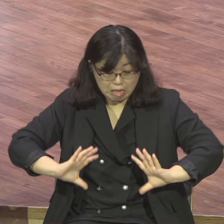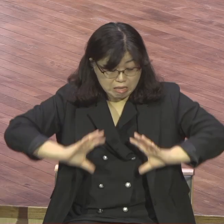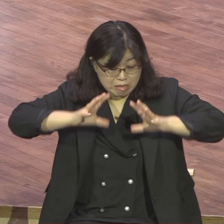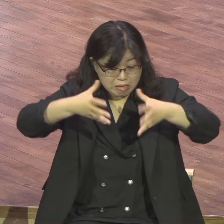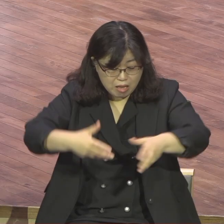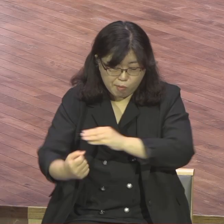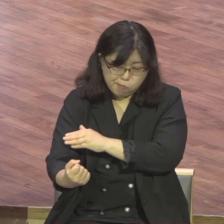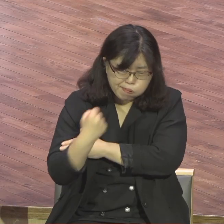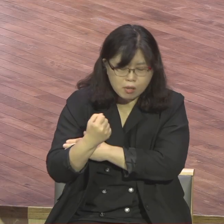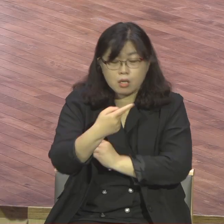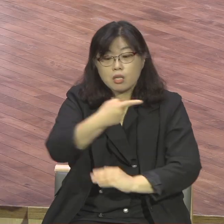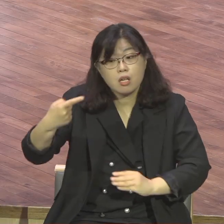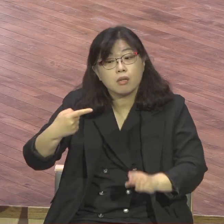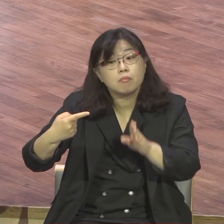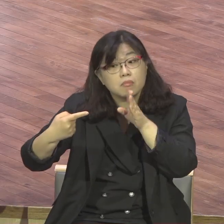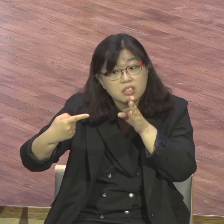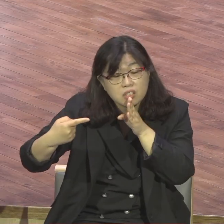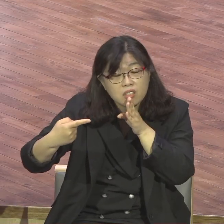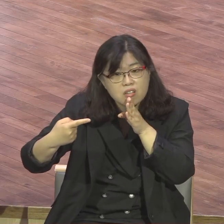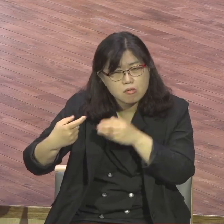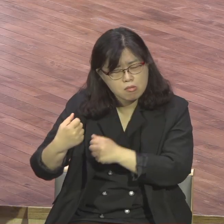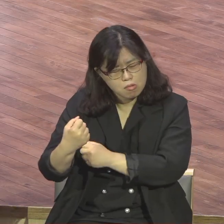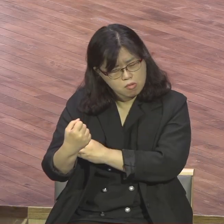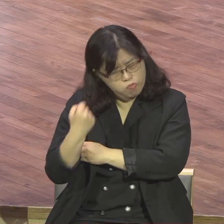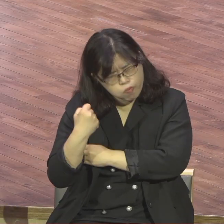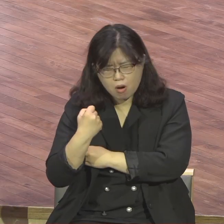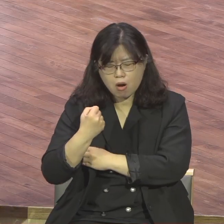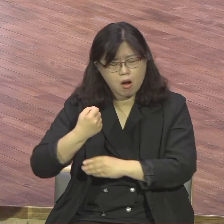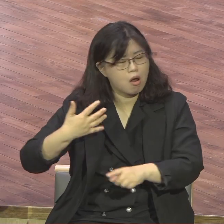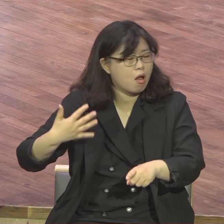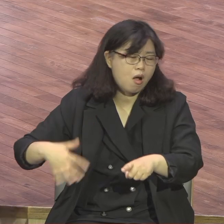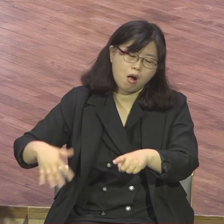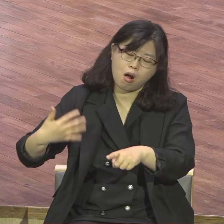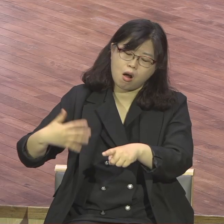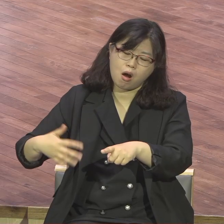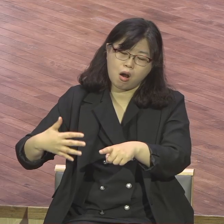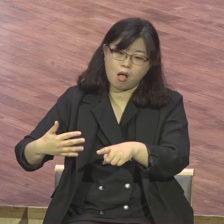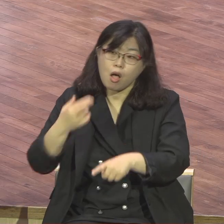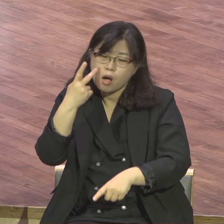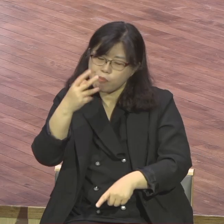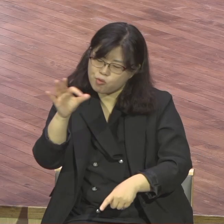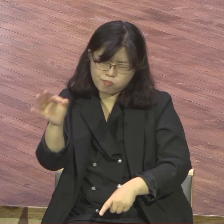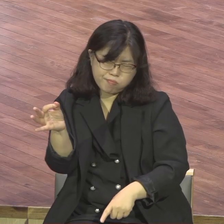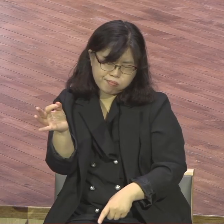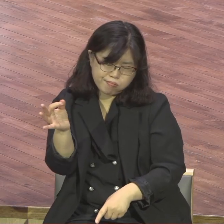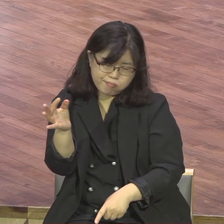예산도 안 돼요 전 세계 다 합혀도 미국 예산 못 따라간다니까 어마어마한 강대국